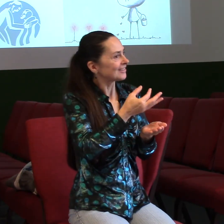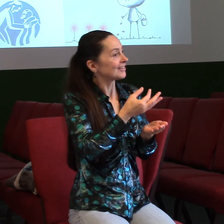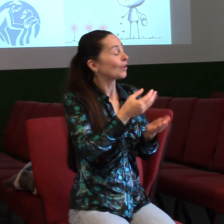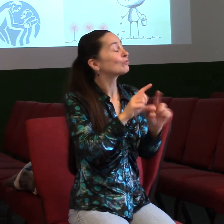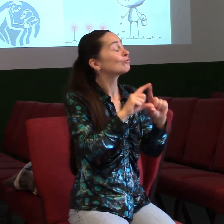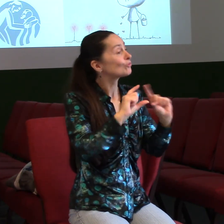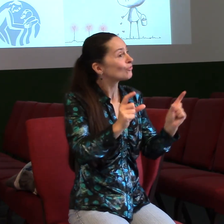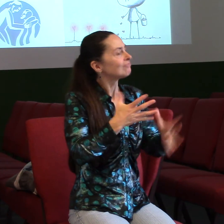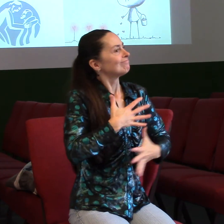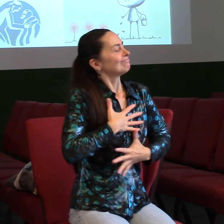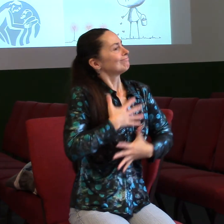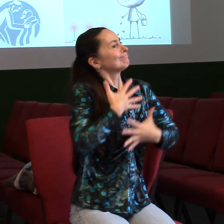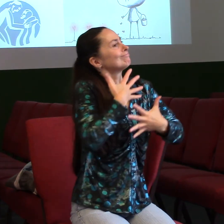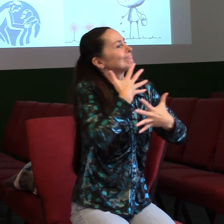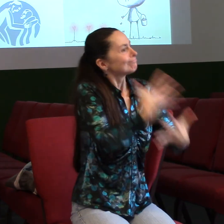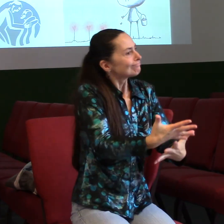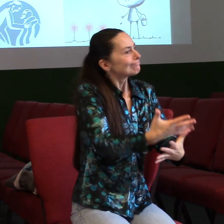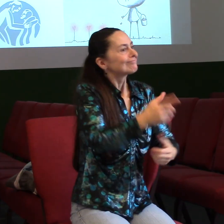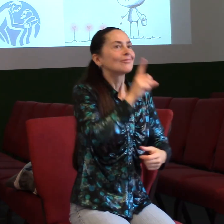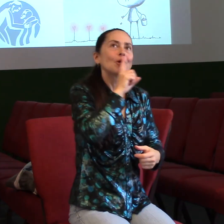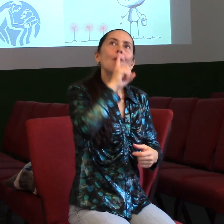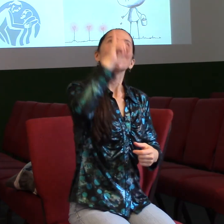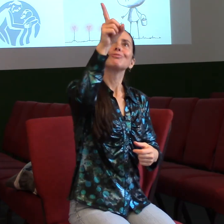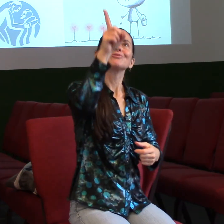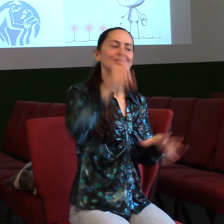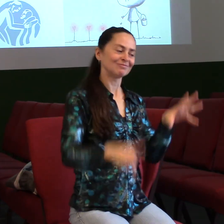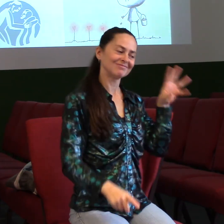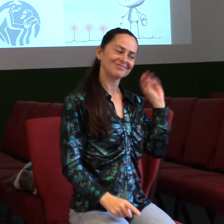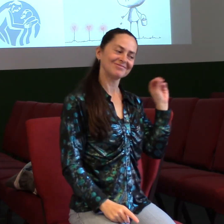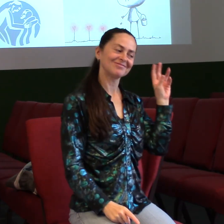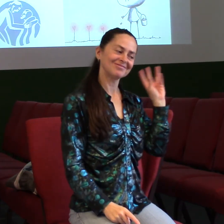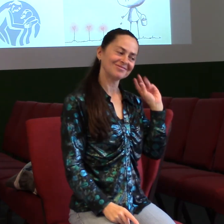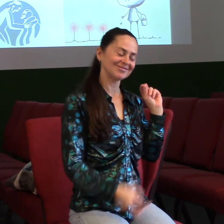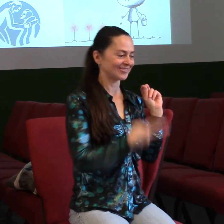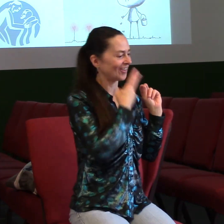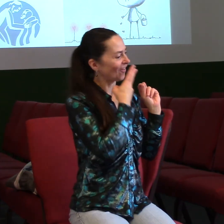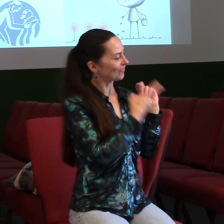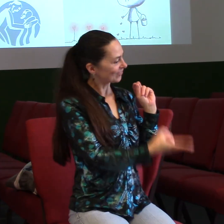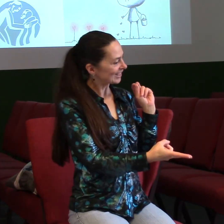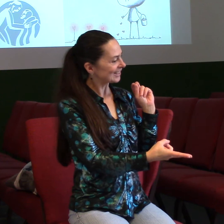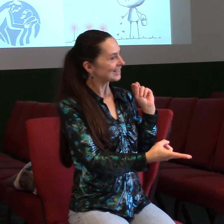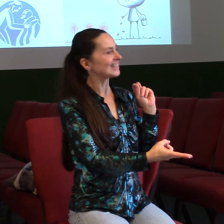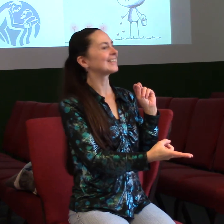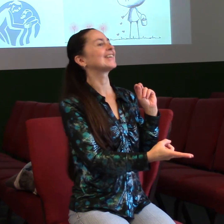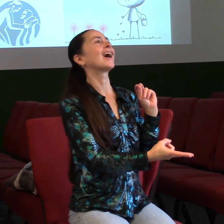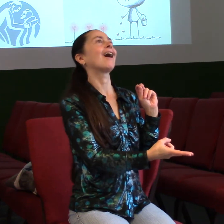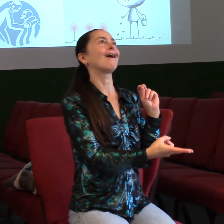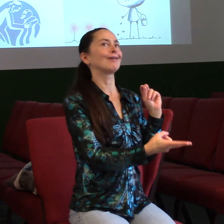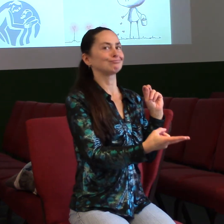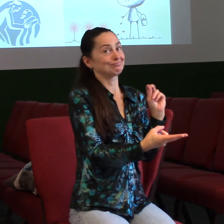tak Bůh na to slyší a bude dál jednat. Ale člověk nemá být štědrý, protože si člověk říká, tak já udělám něco, Pane